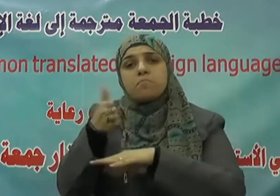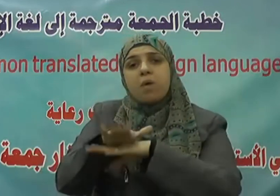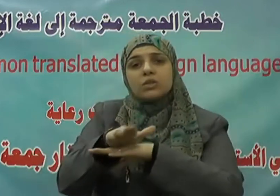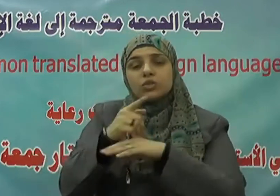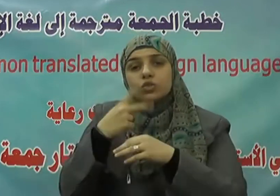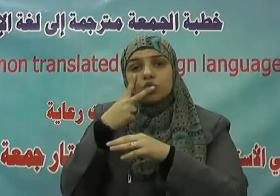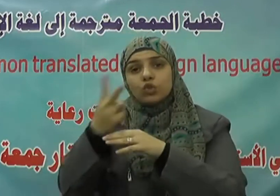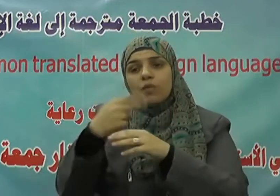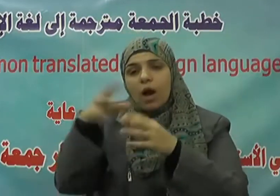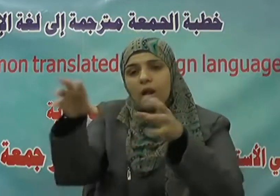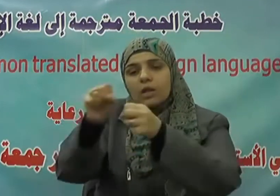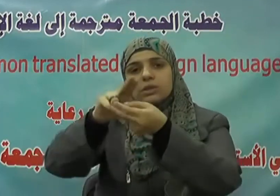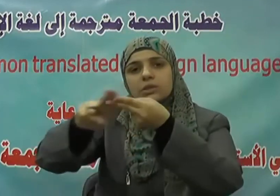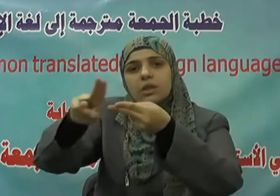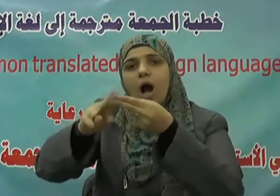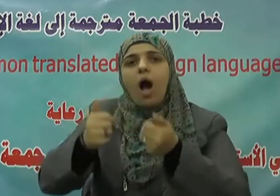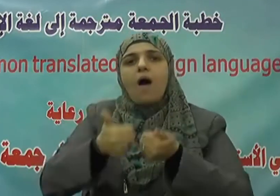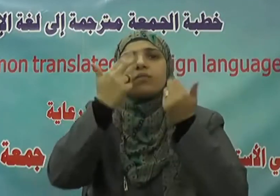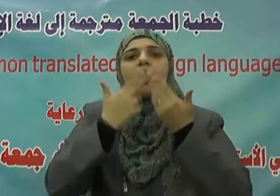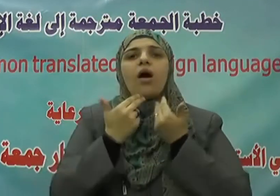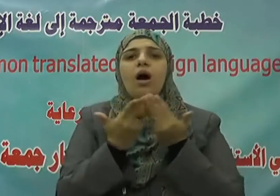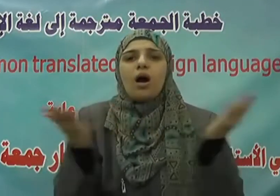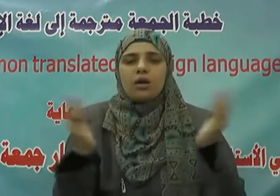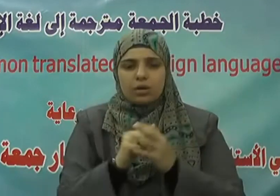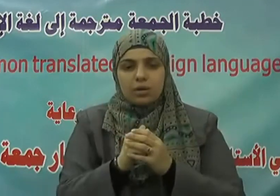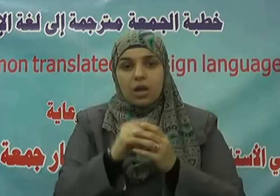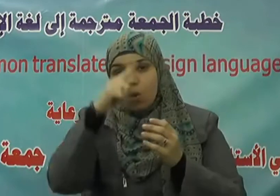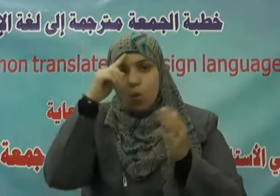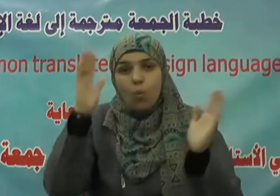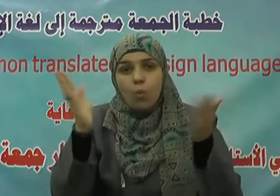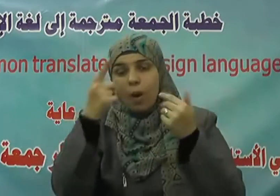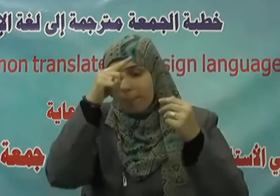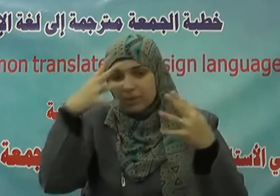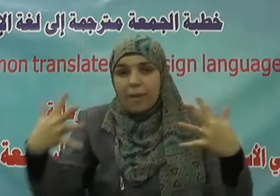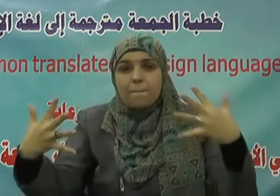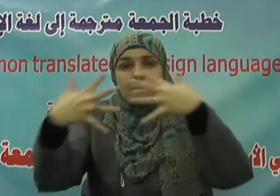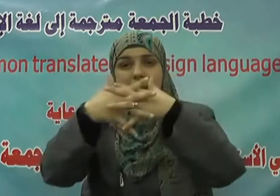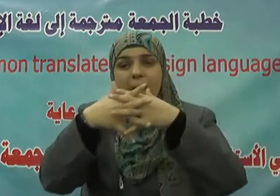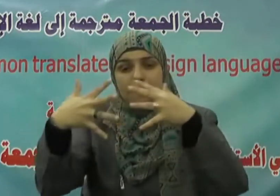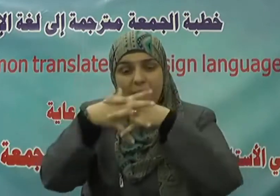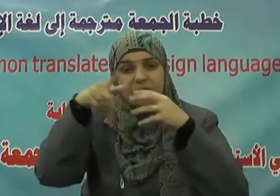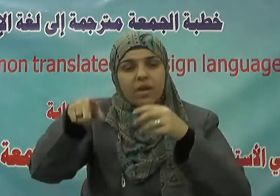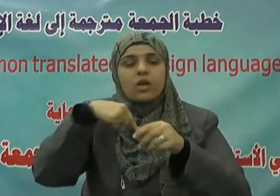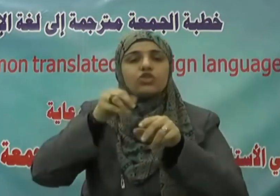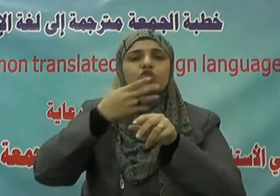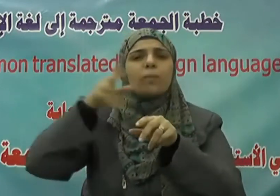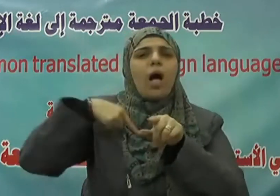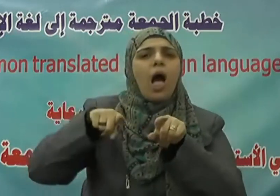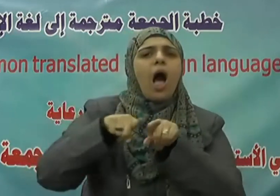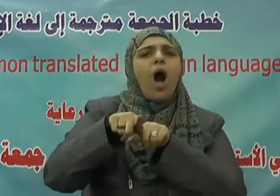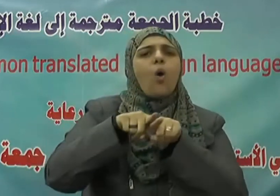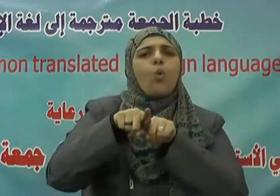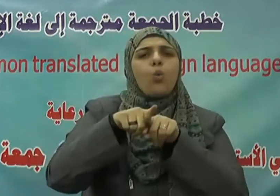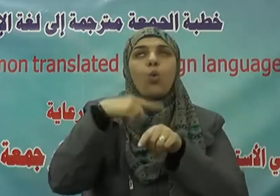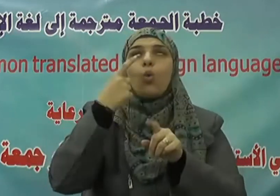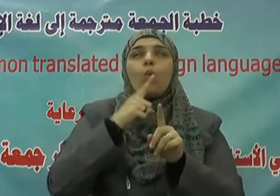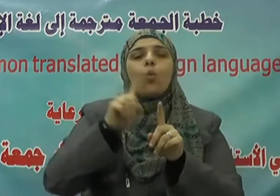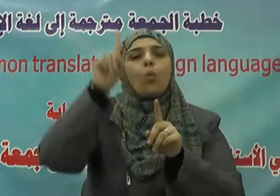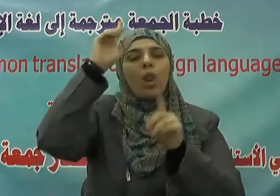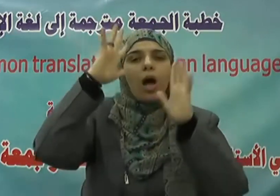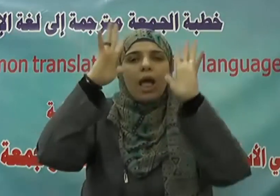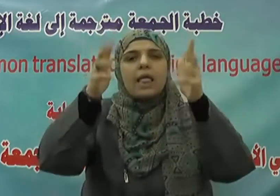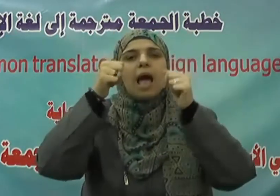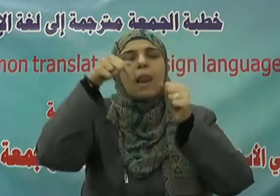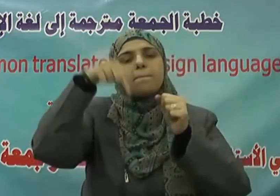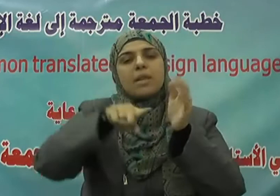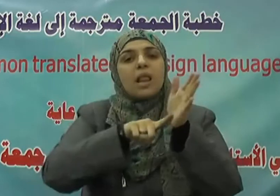لهم خير وإن تخالطوهم فإخوانكم والله يعلم المفسد